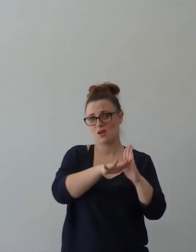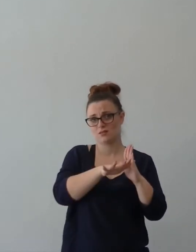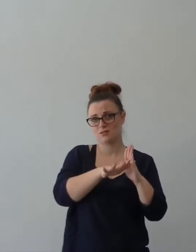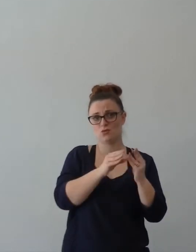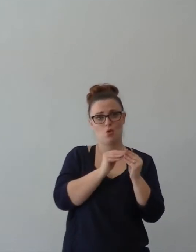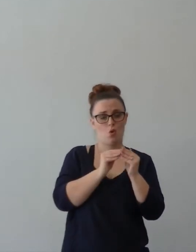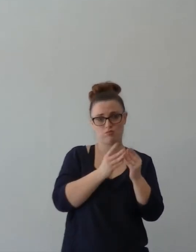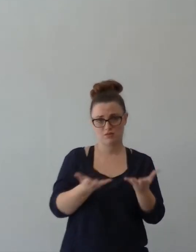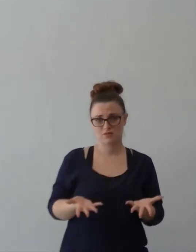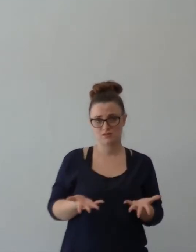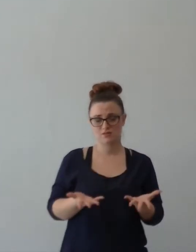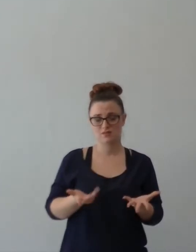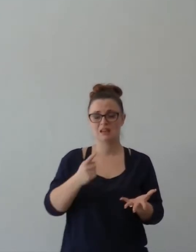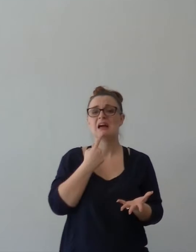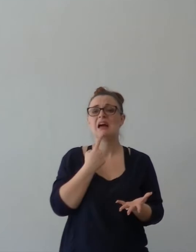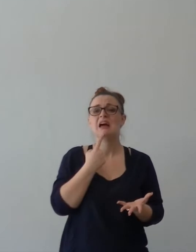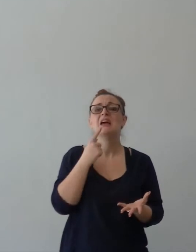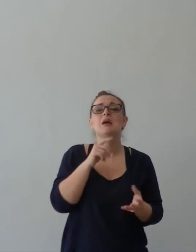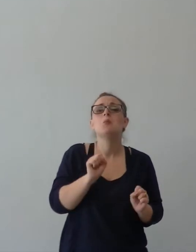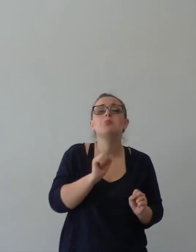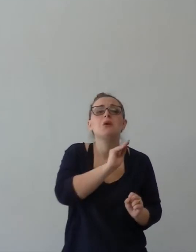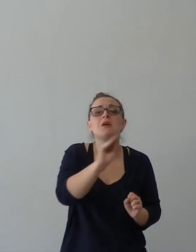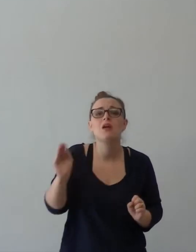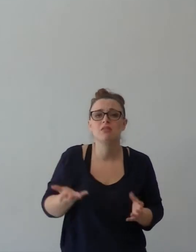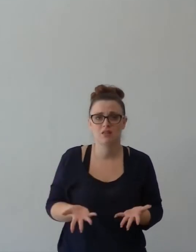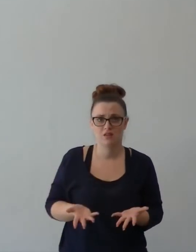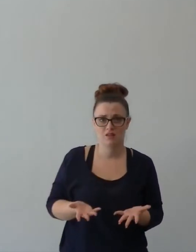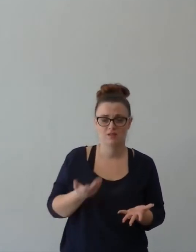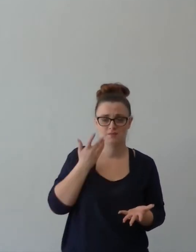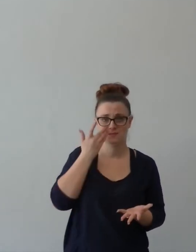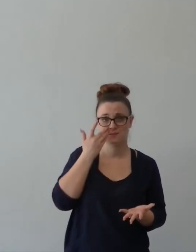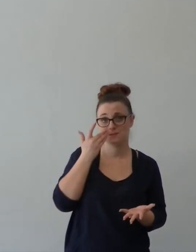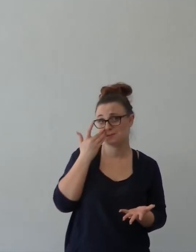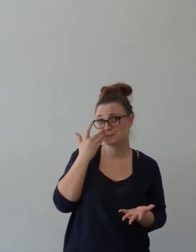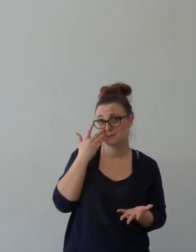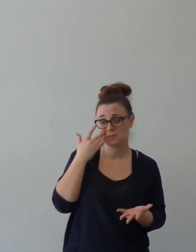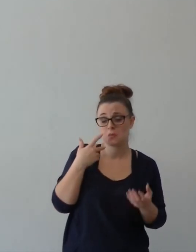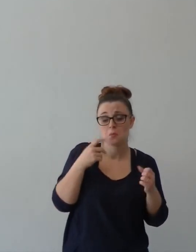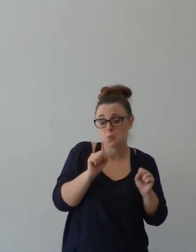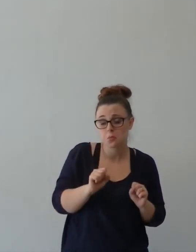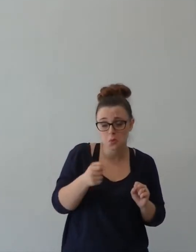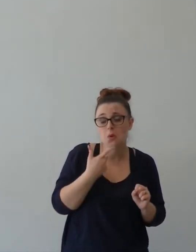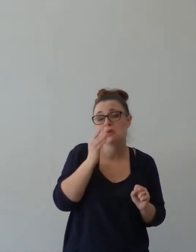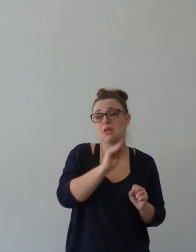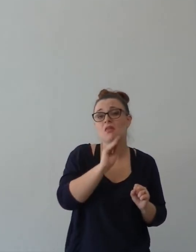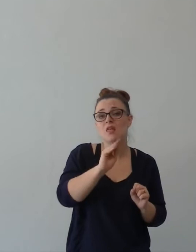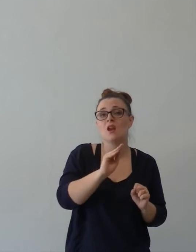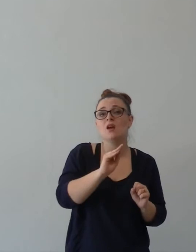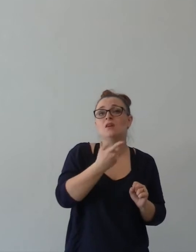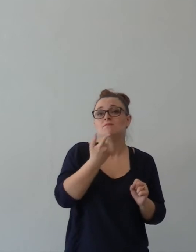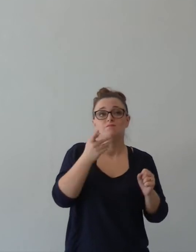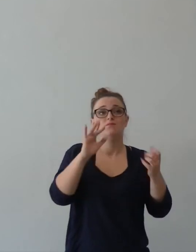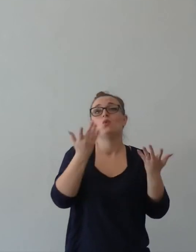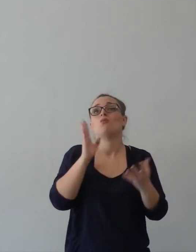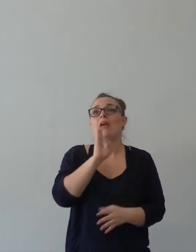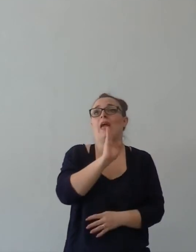A chi gli chiedi? Tu per chiedere pure le segniere a online questa persona a cui ho detto,